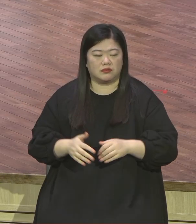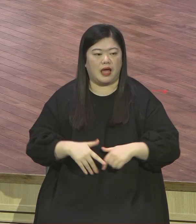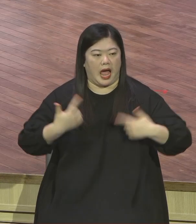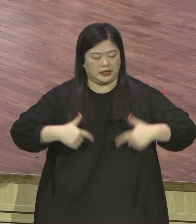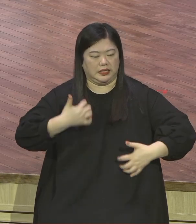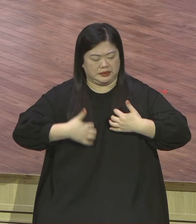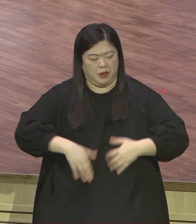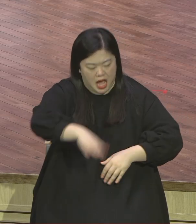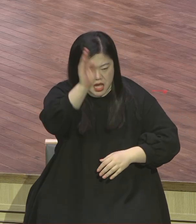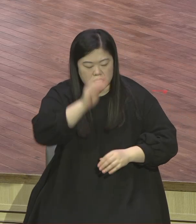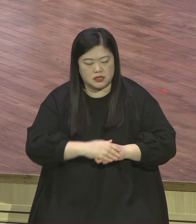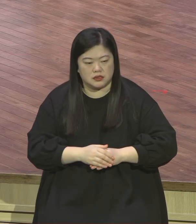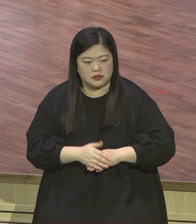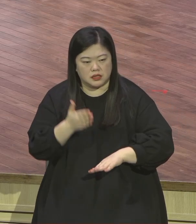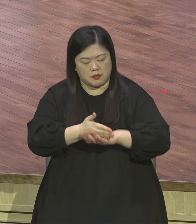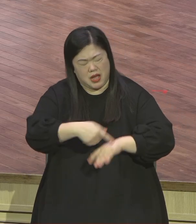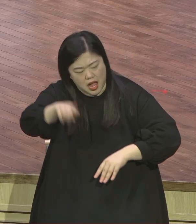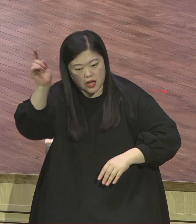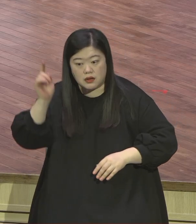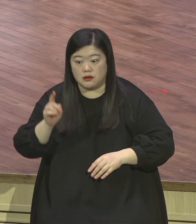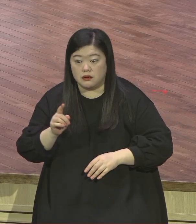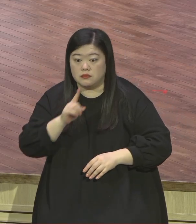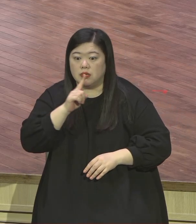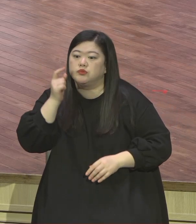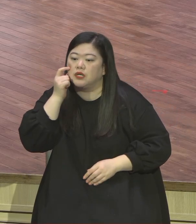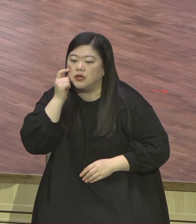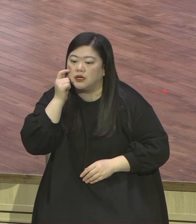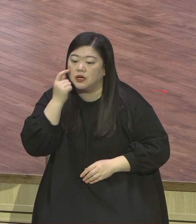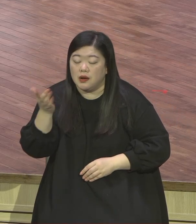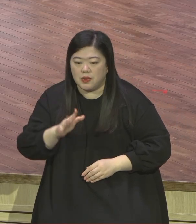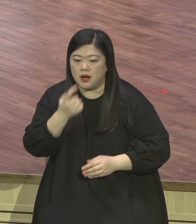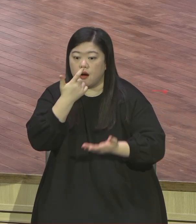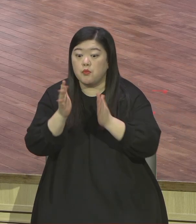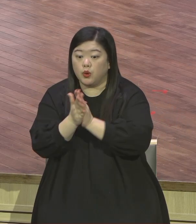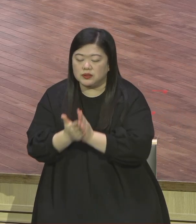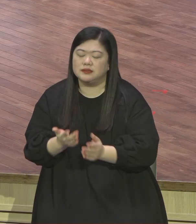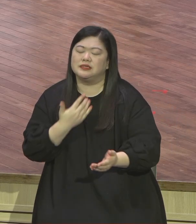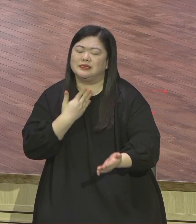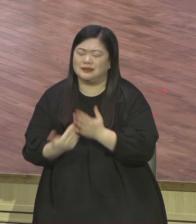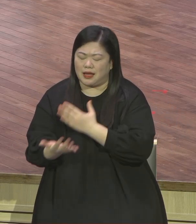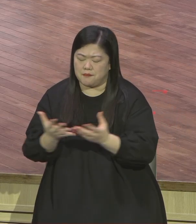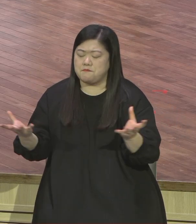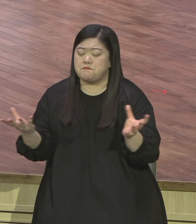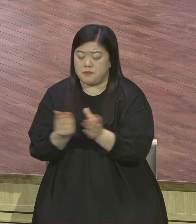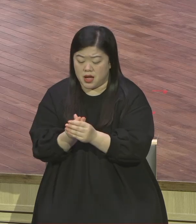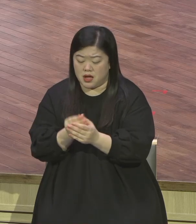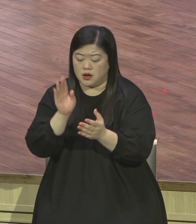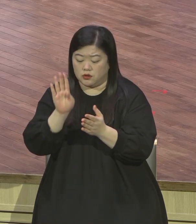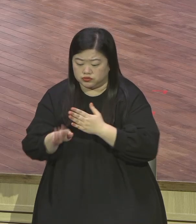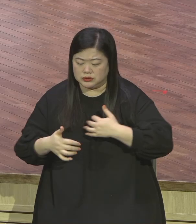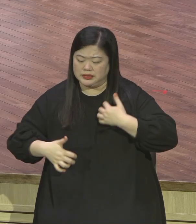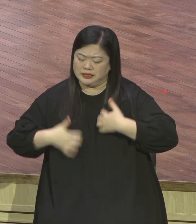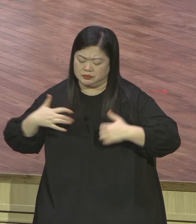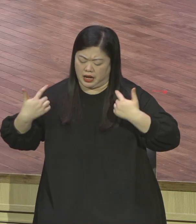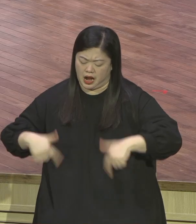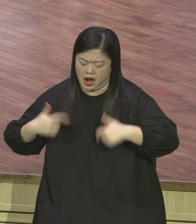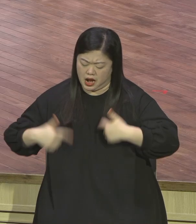되잖아요 늘 그렇게 불안 속에 살면서 뭐 항상 기뻐합니까 항상